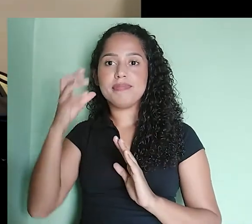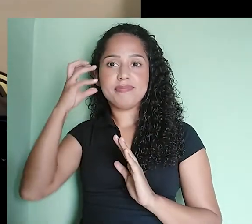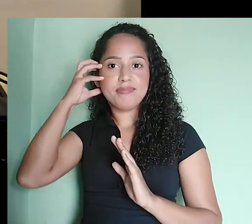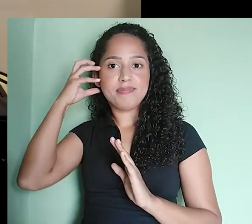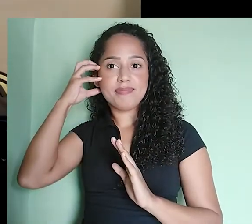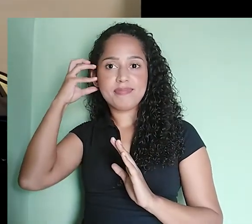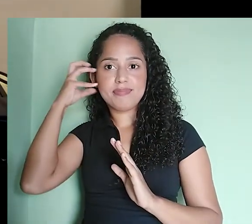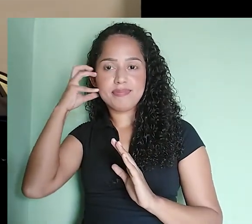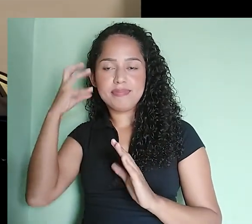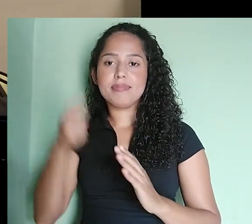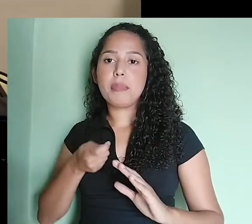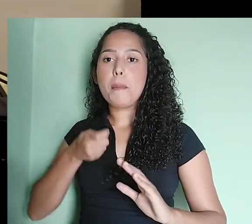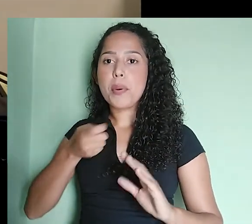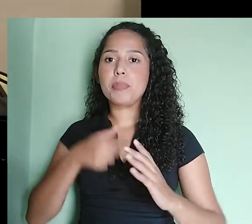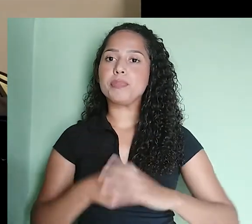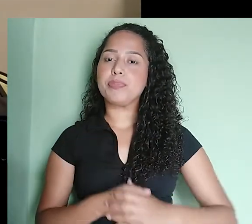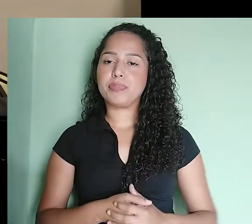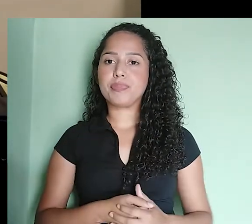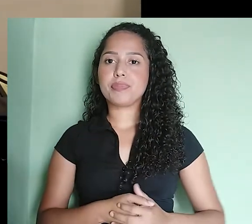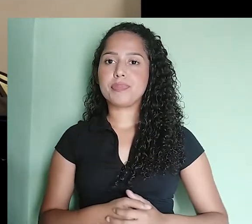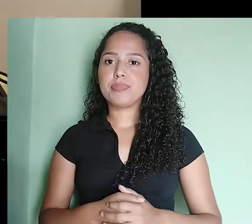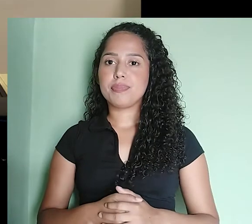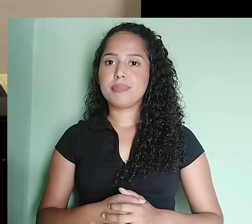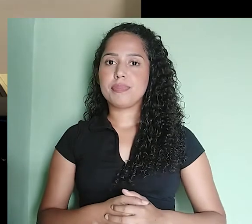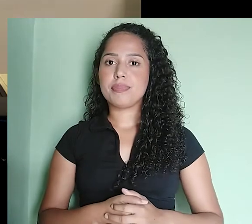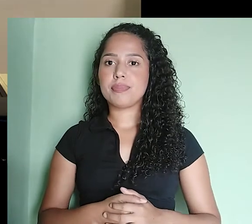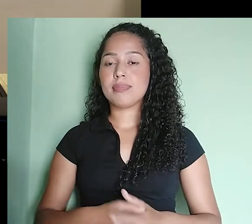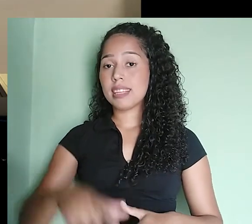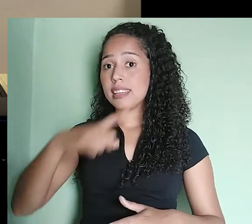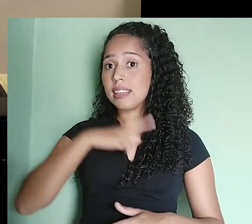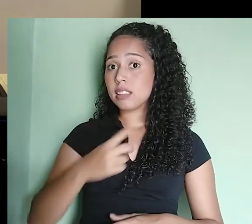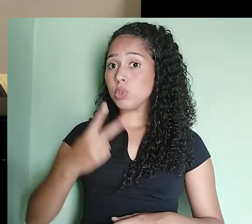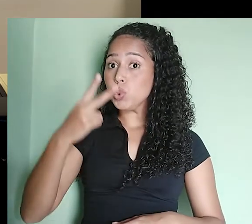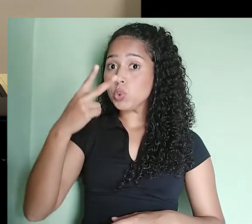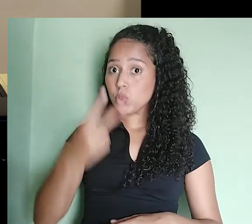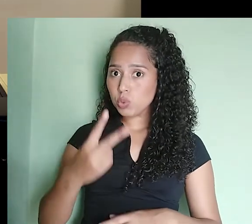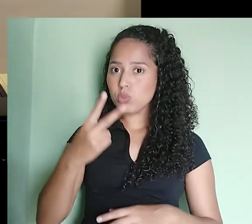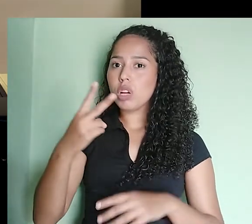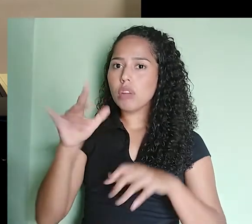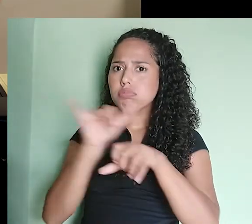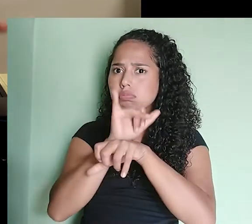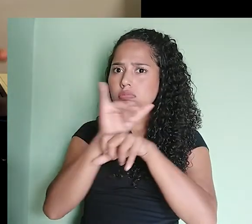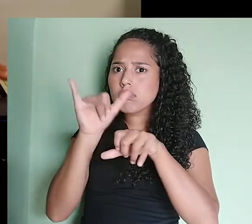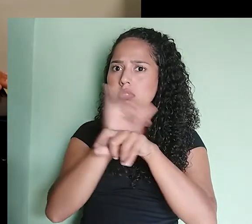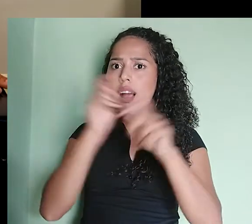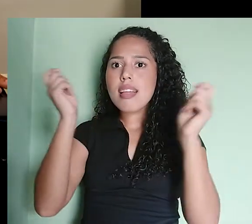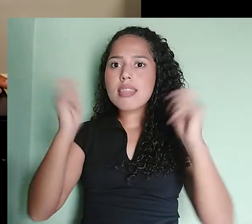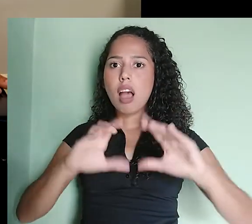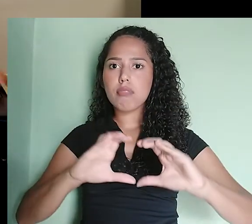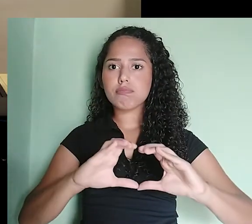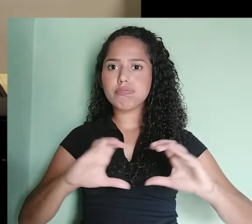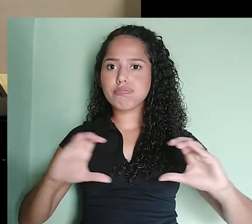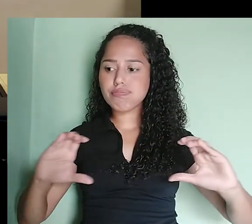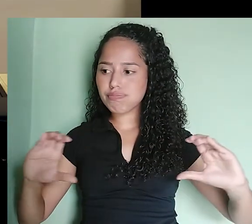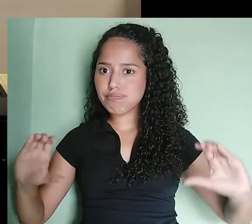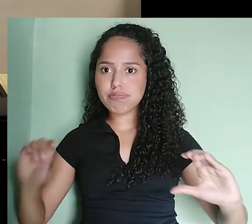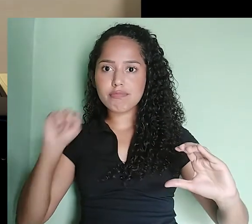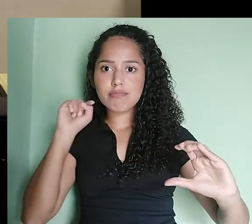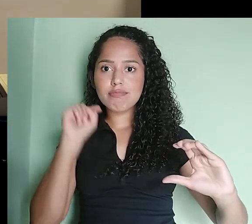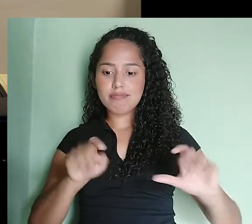Tem aqui o fone já ligado. Eu tenho duas maneiras para poder fazer a conexão desse teclado com o computador. A primeira